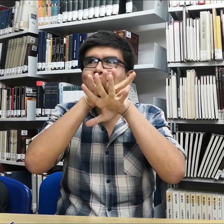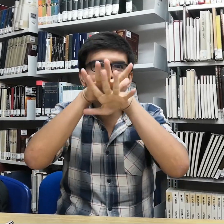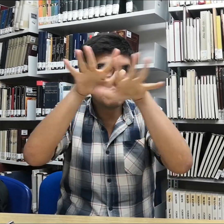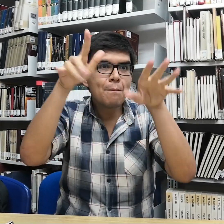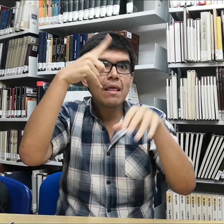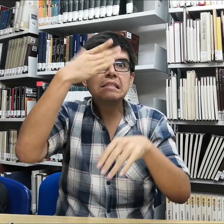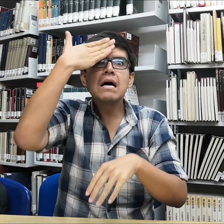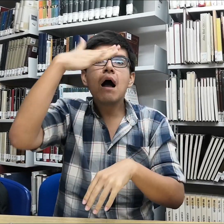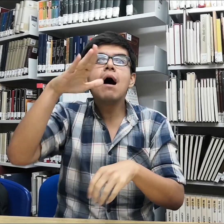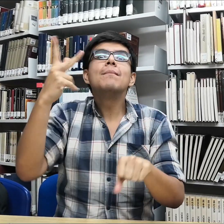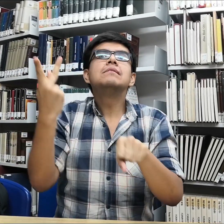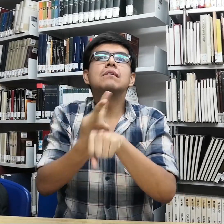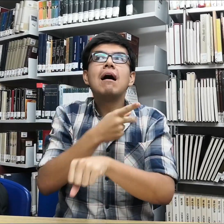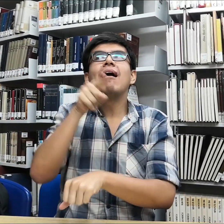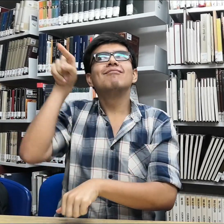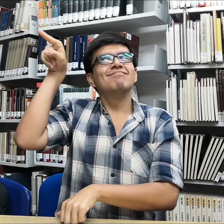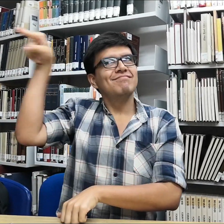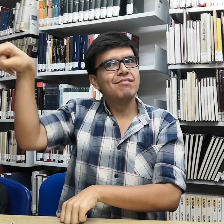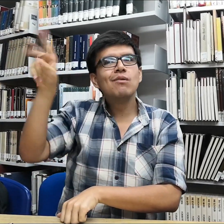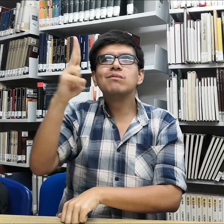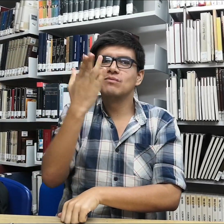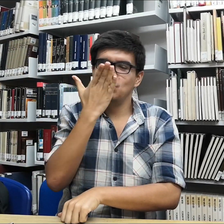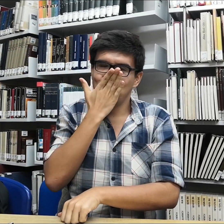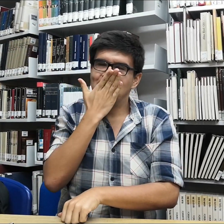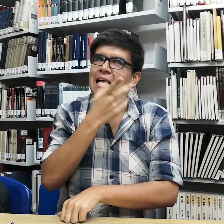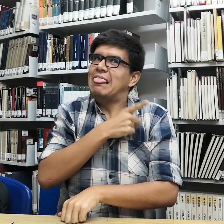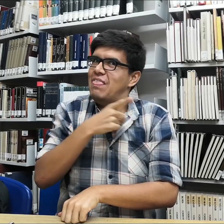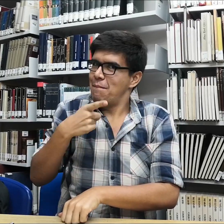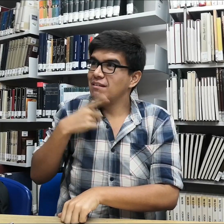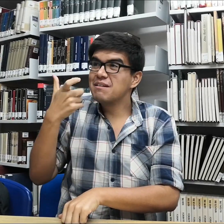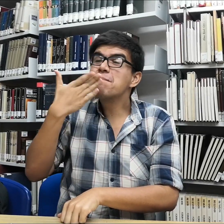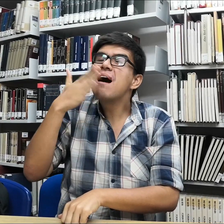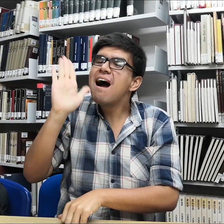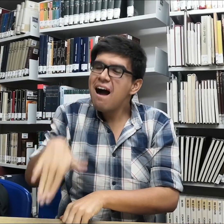difundir para que sepan la problemática que se está presentando.